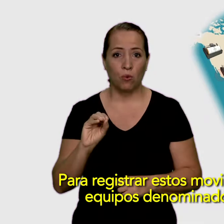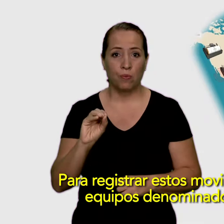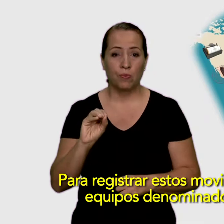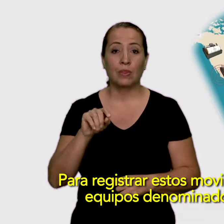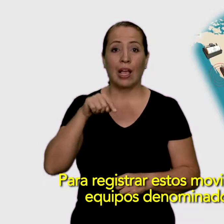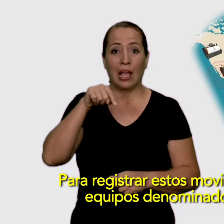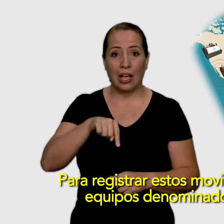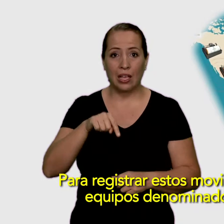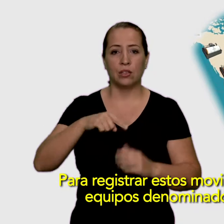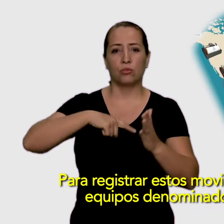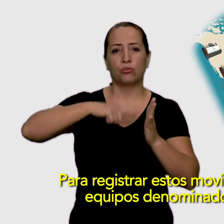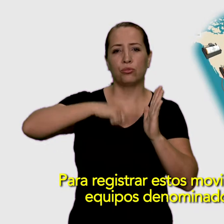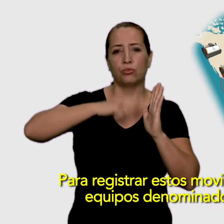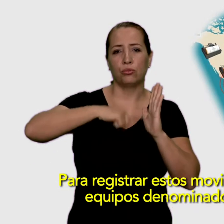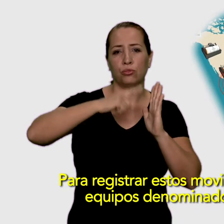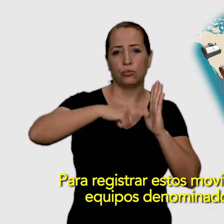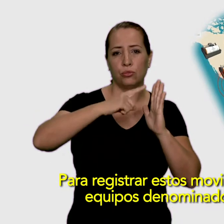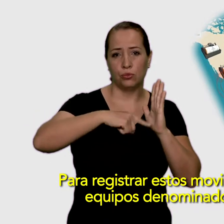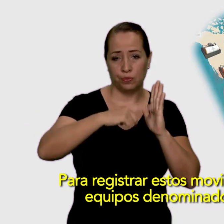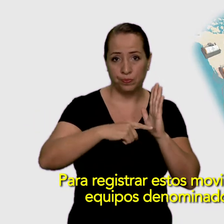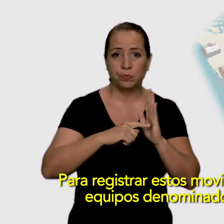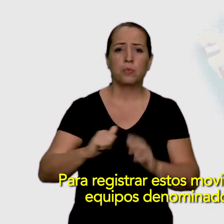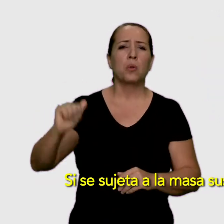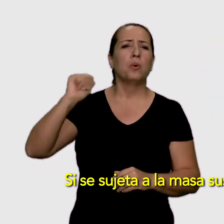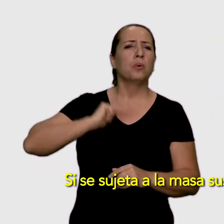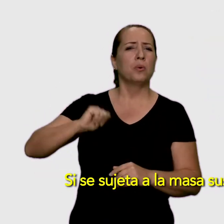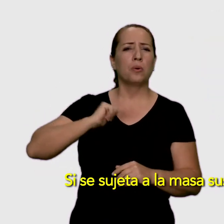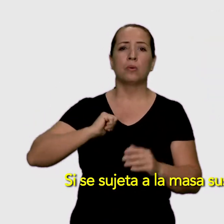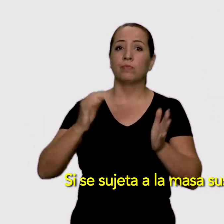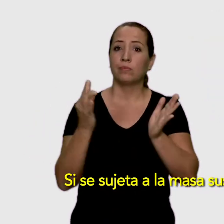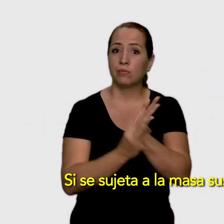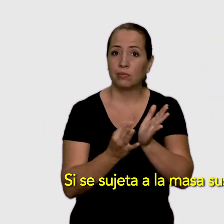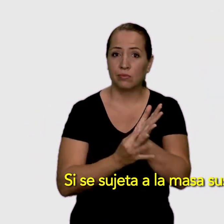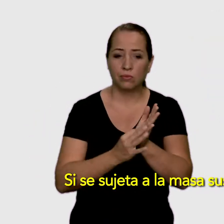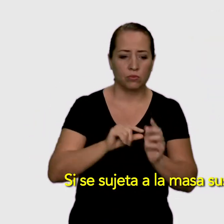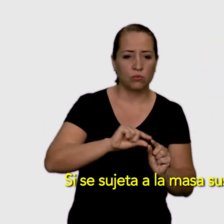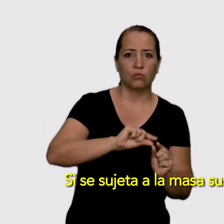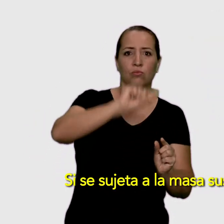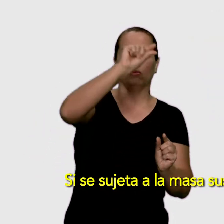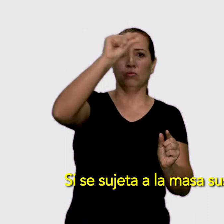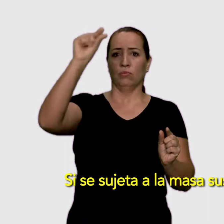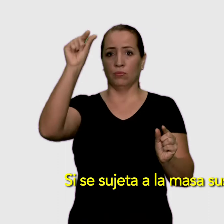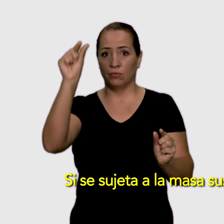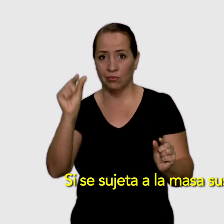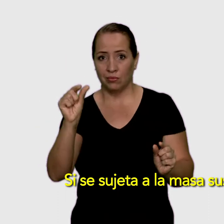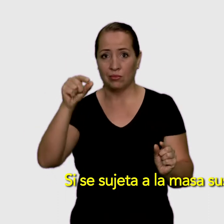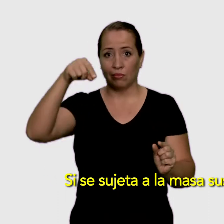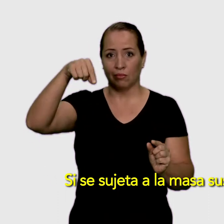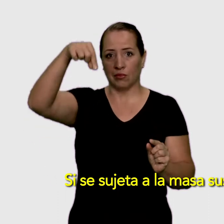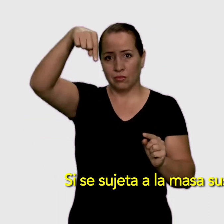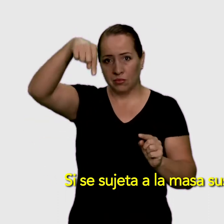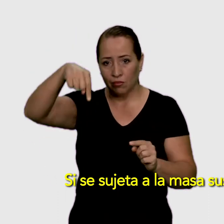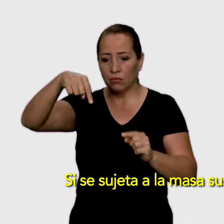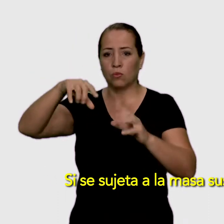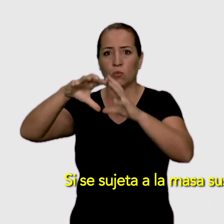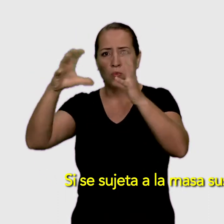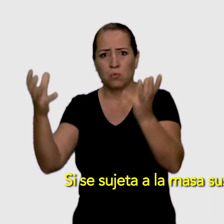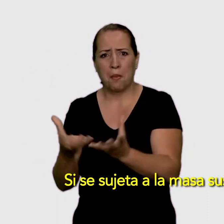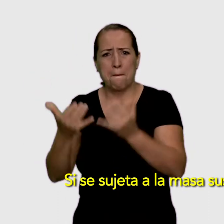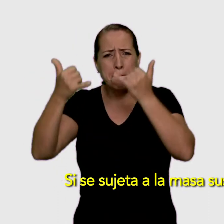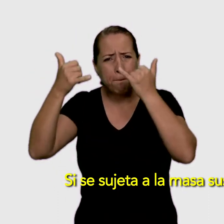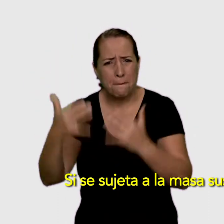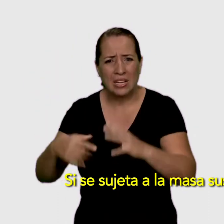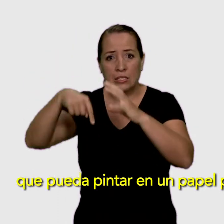denominados sismógrafos. Si se sujeta a la masa suspendida un lápiz,